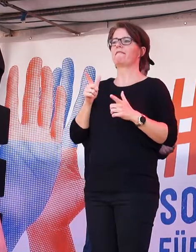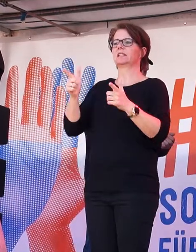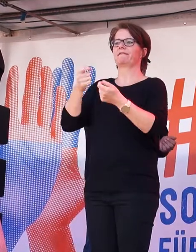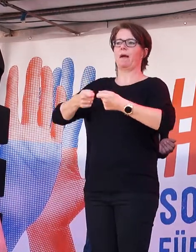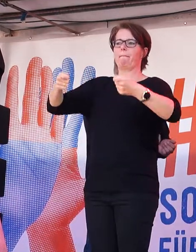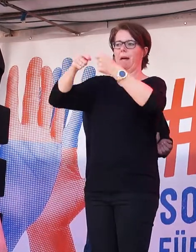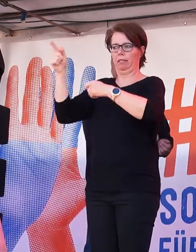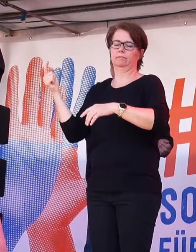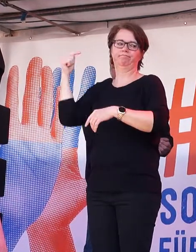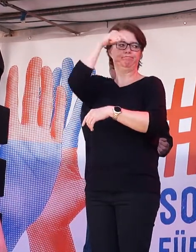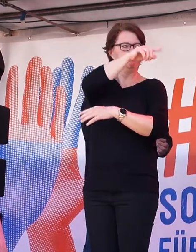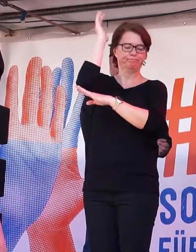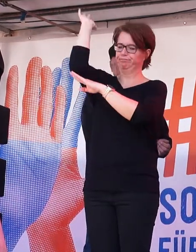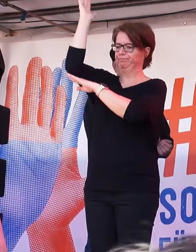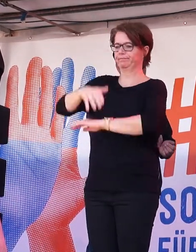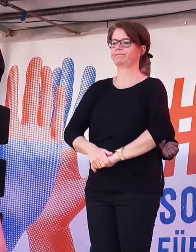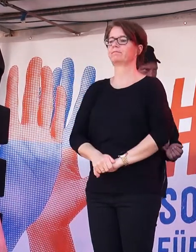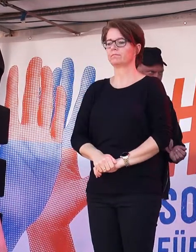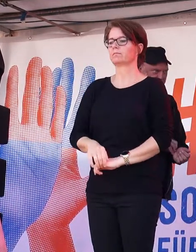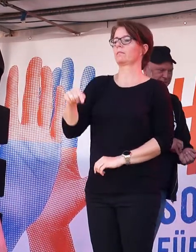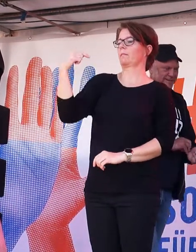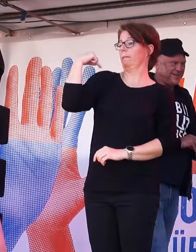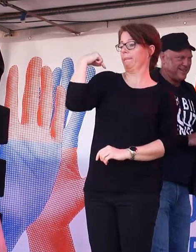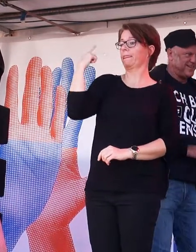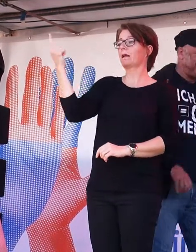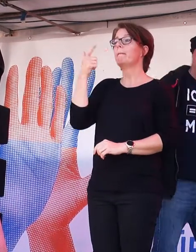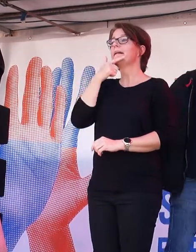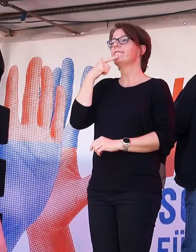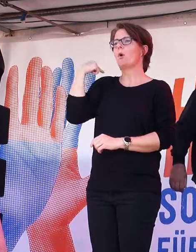am Mittwoch. Wir freuen uns auf deinen engagierten Beitrag, Ulrich. Danke!